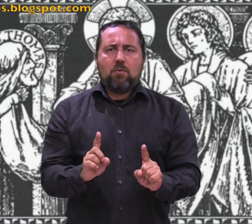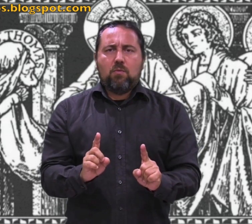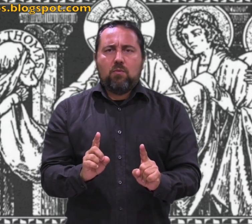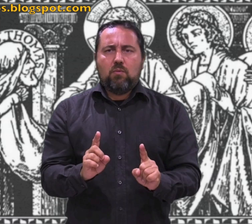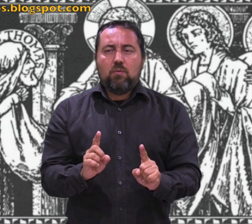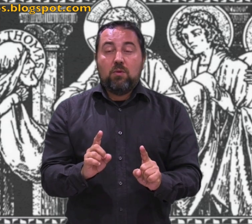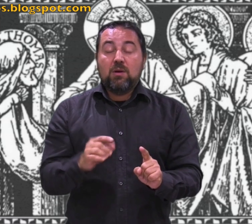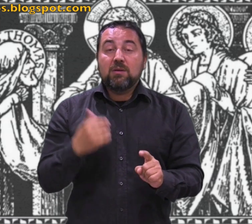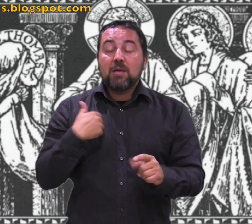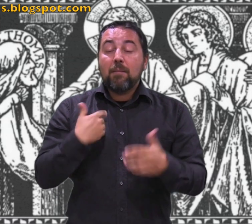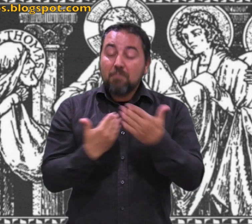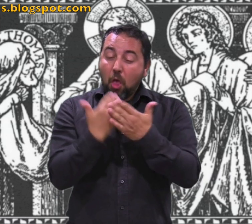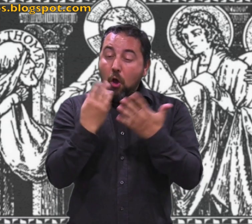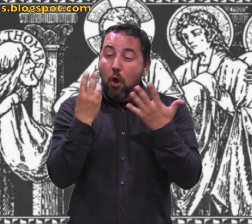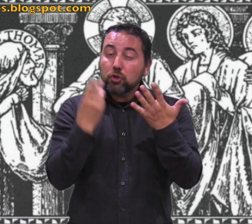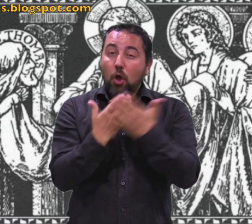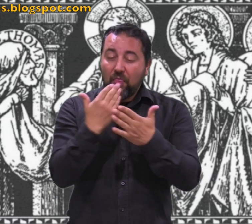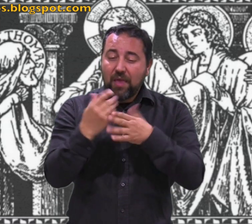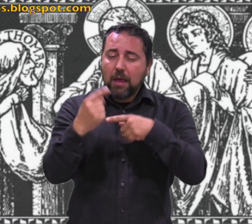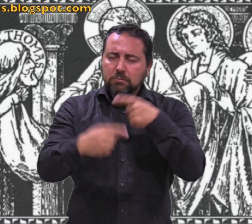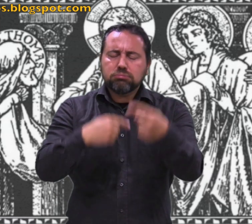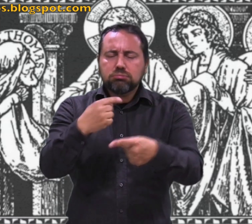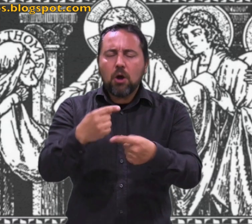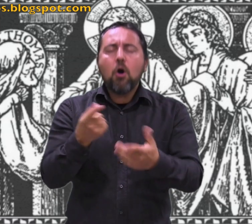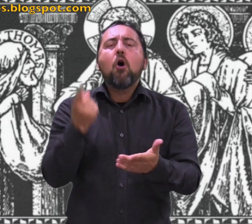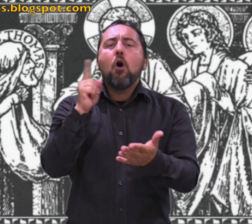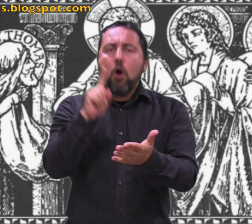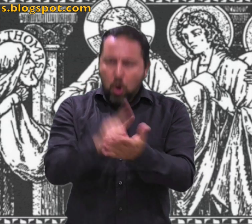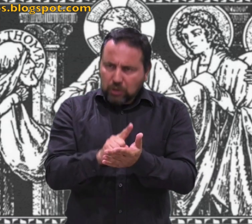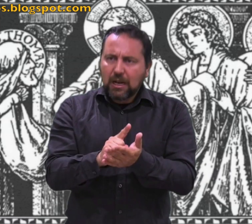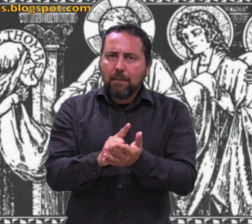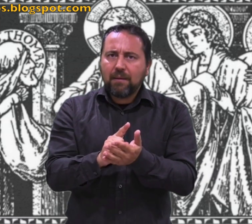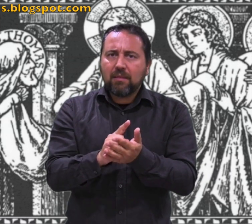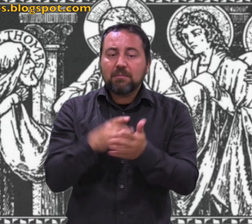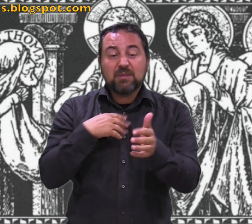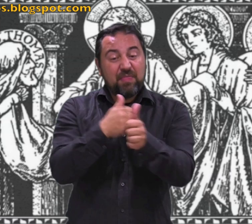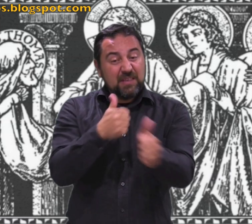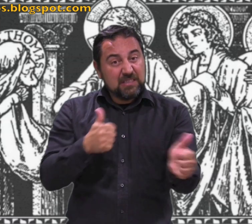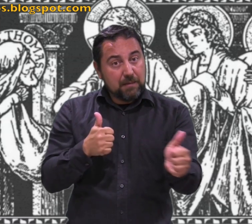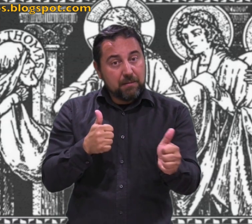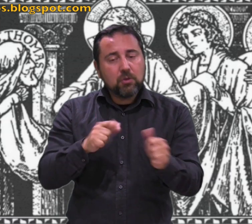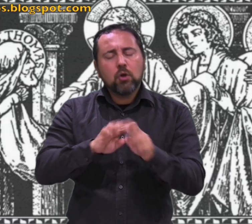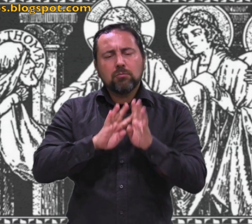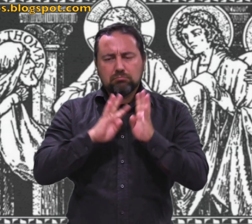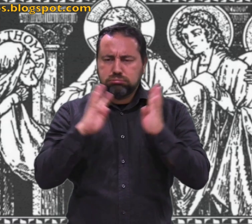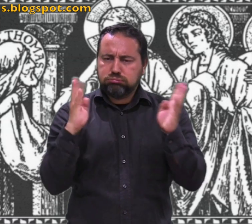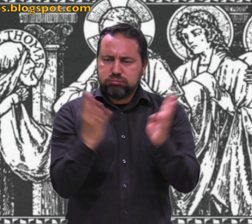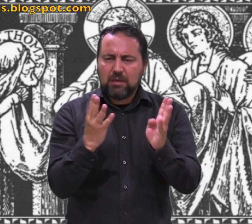no creo. A los ocho días estaban otra vez dentro los discípulos y